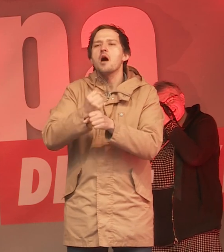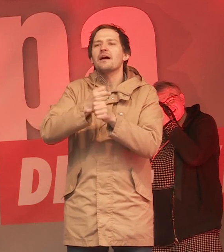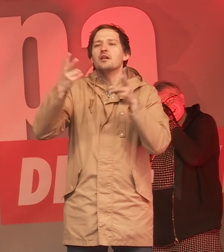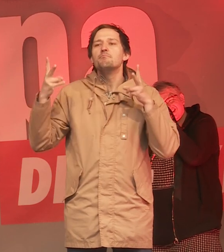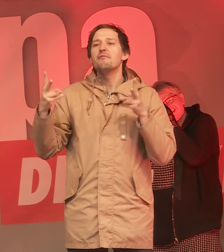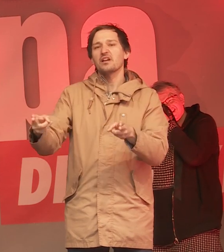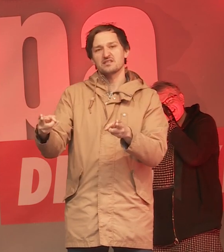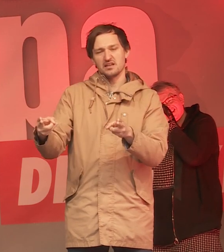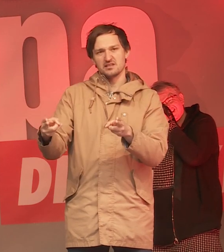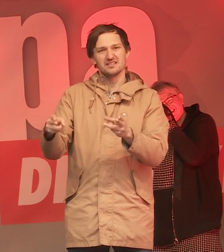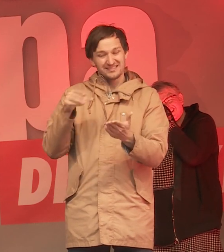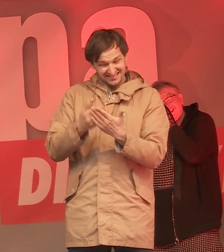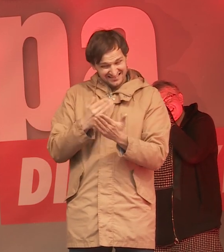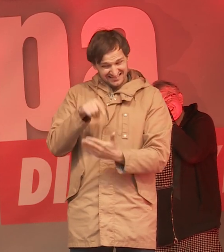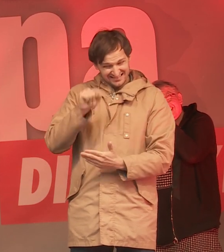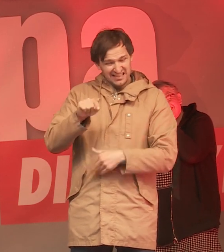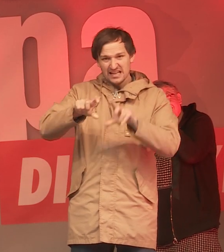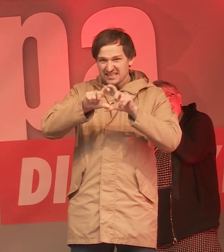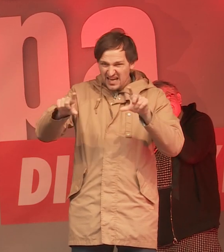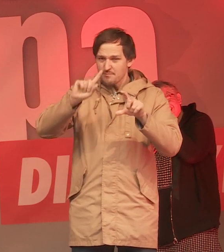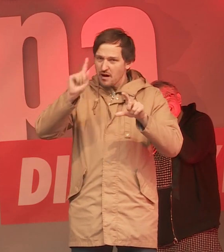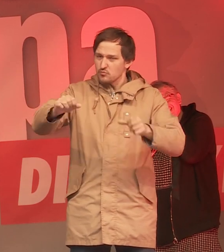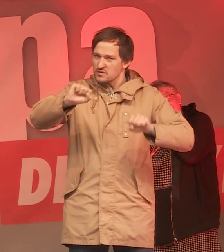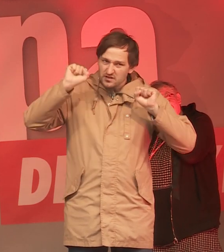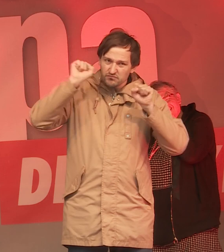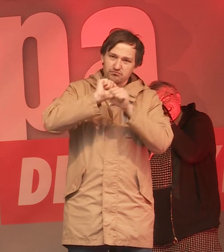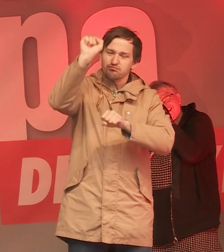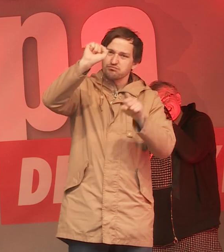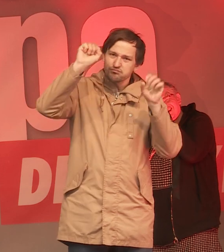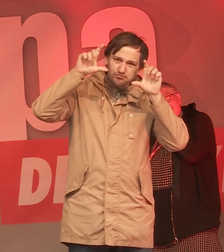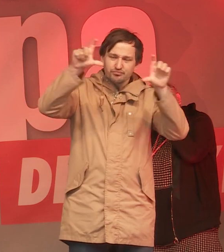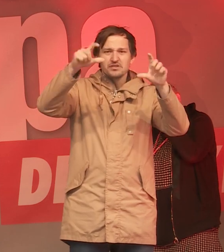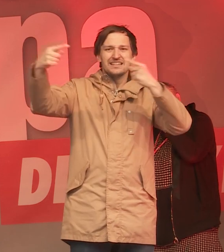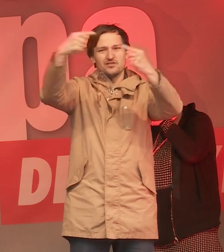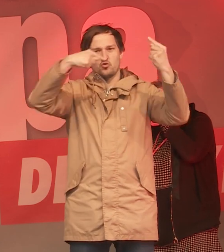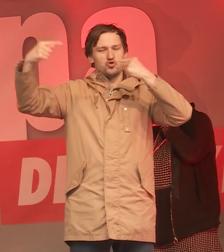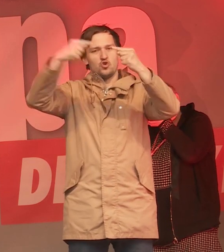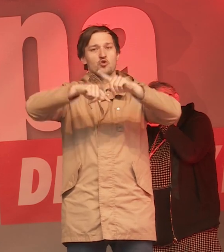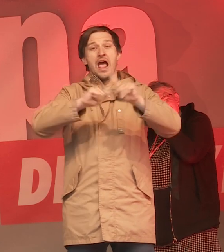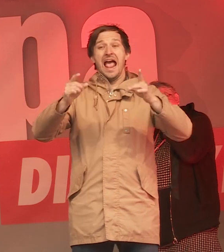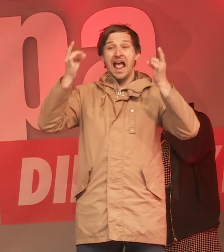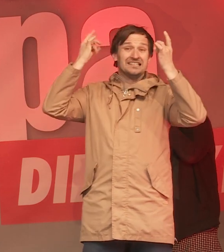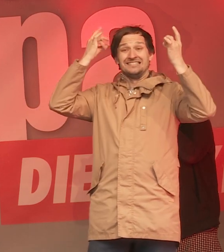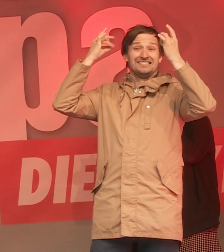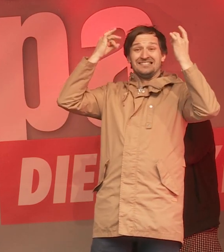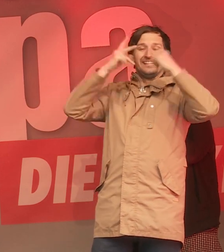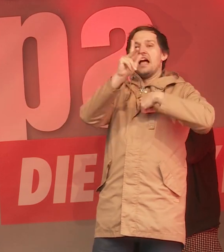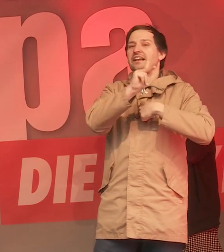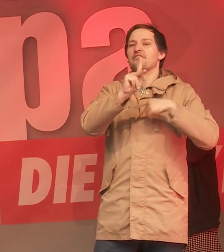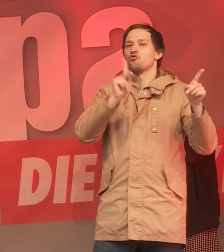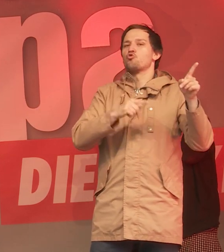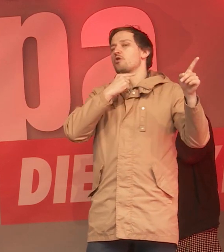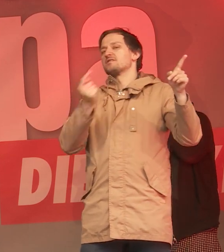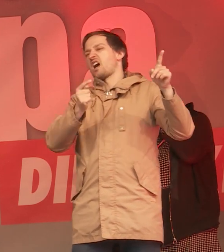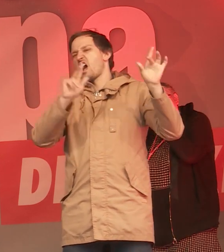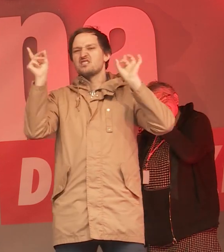Das sind doch die Themen, die auf die Tagesordnung gehören. Da sollen Sie mal darüber diskutieren, statt sich hier heftig aufzuregen darüber, dass